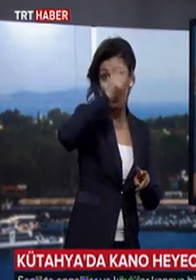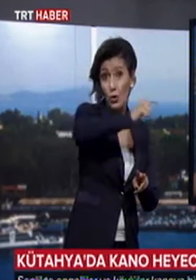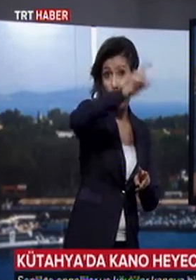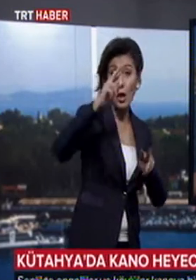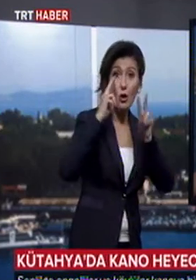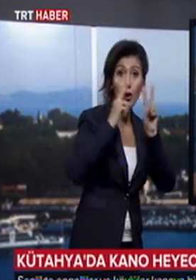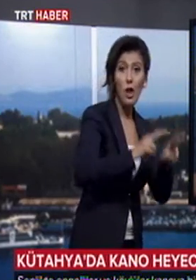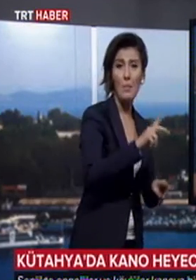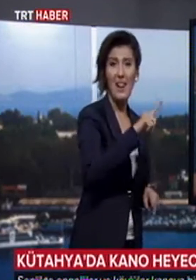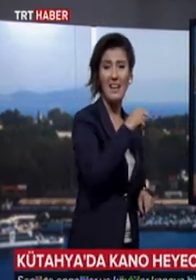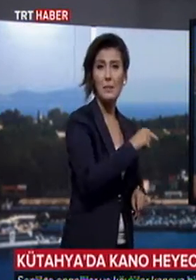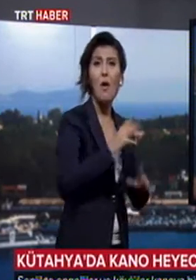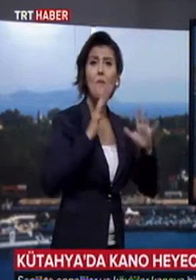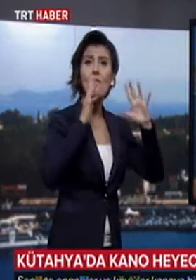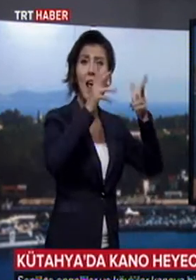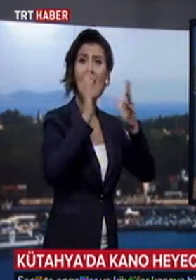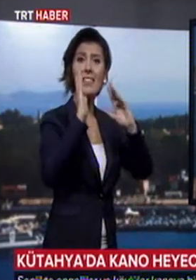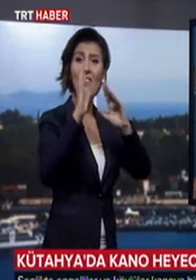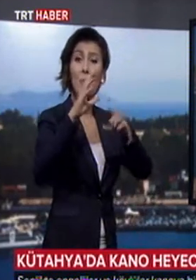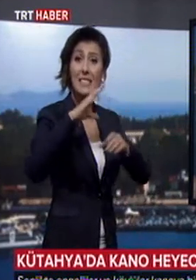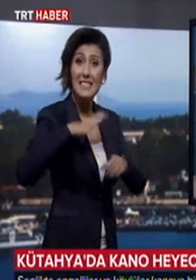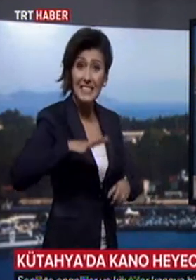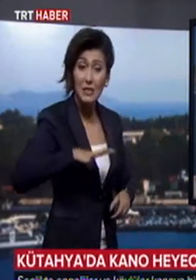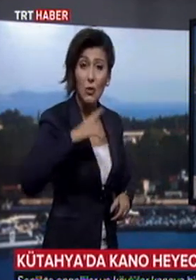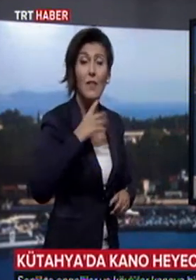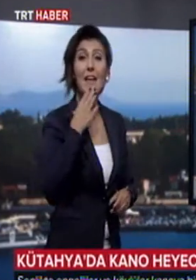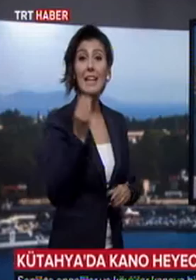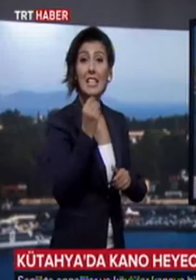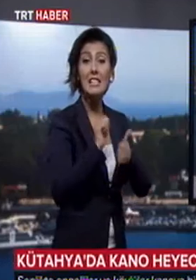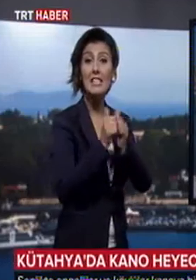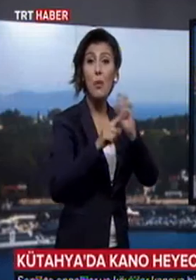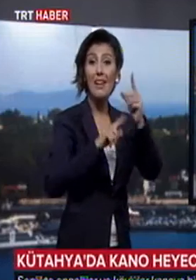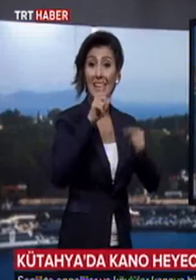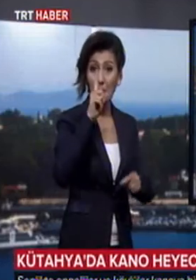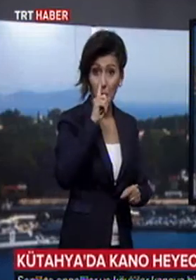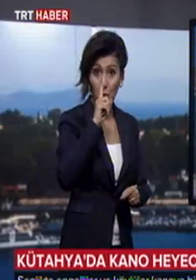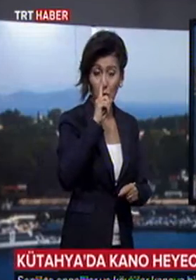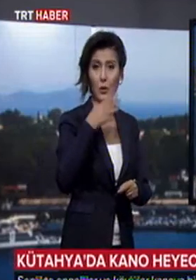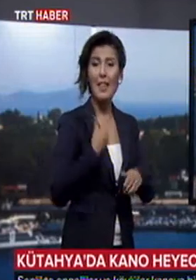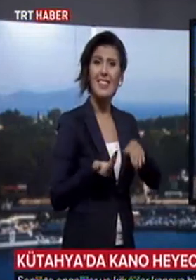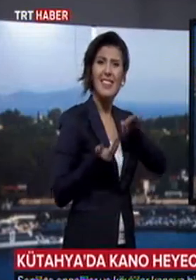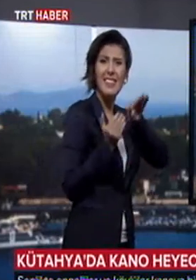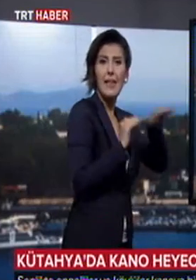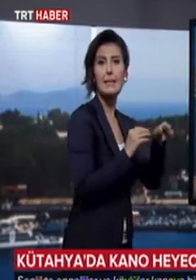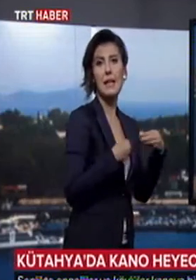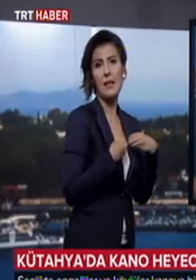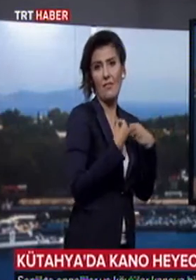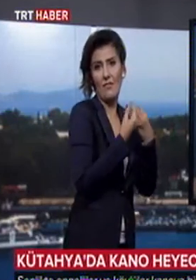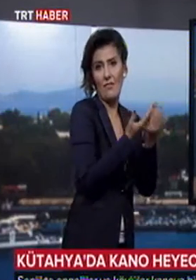devamı için valilik olarak Gençlik Spor İl Müdürlüğümüz olarak verebileceğimiz desteği şimdilik planlamaya